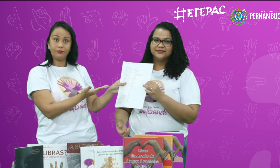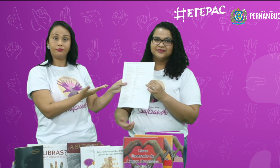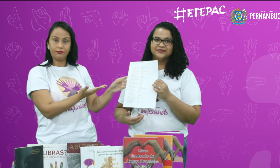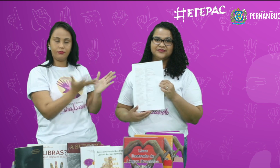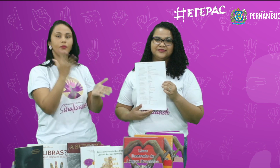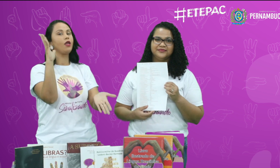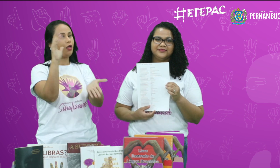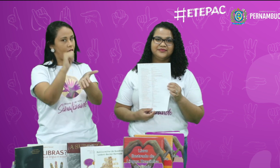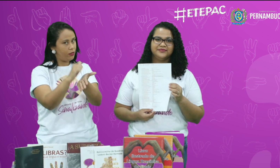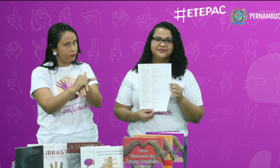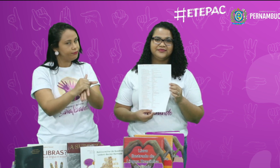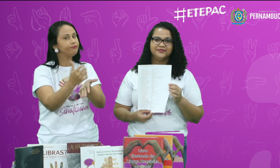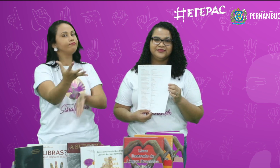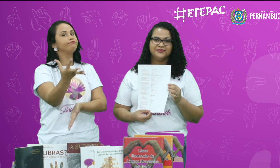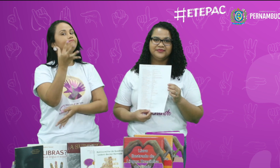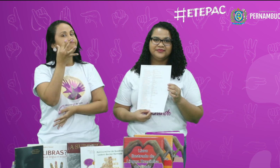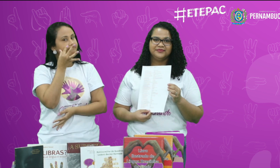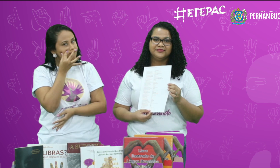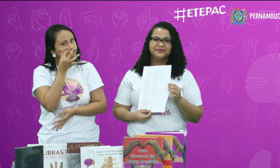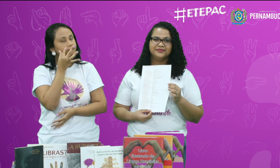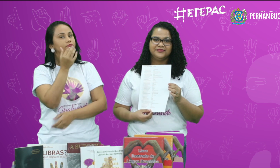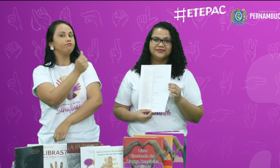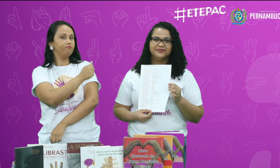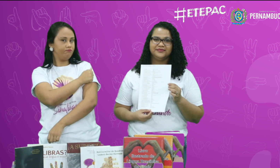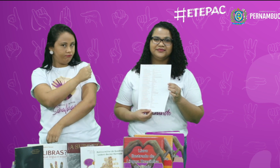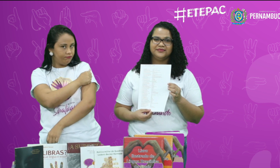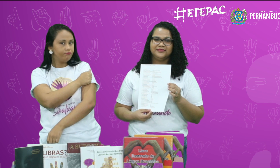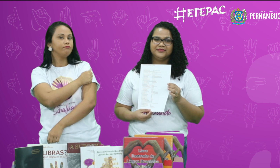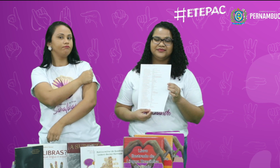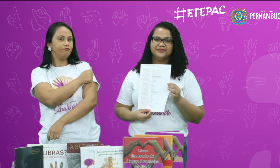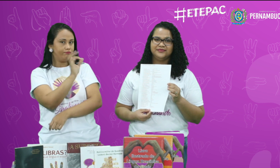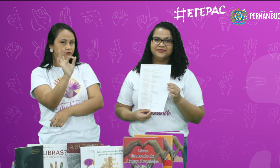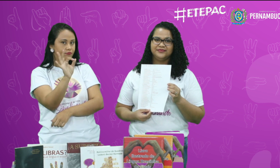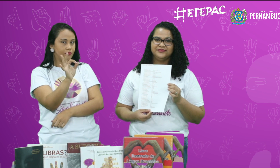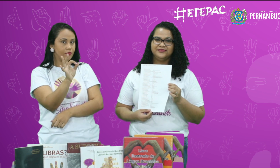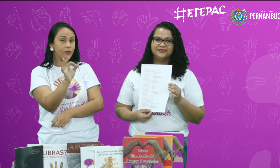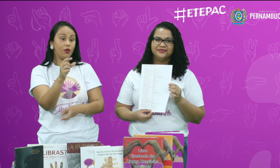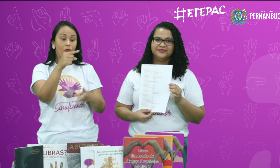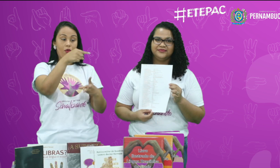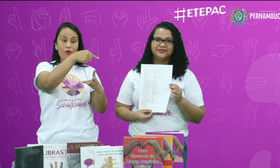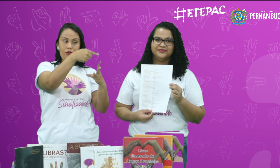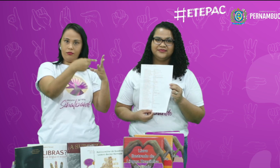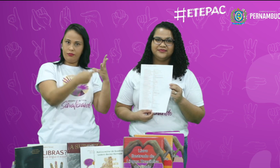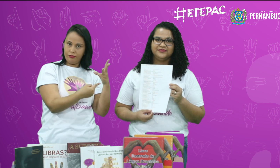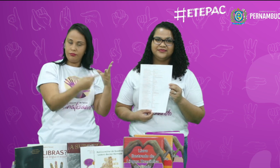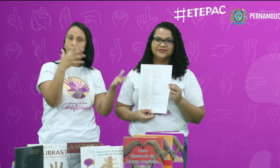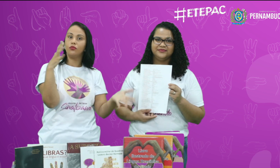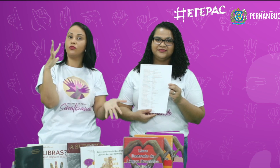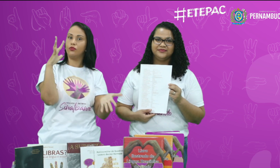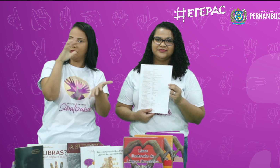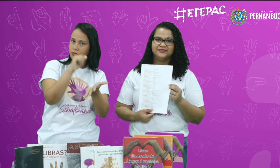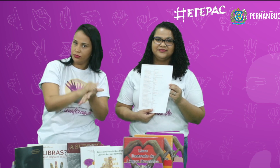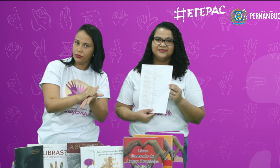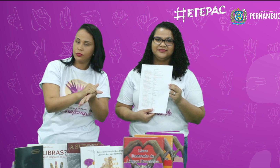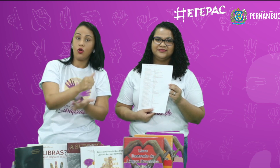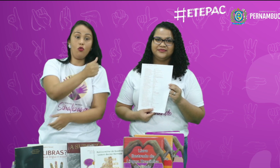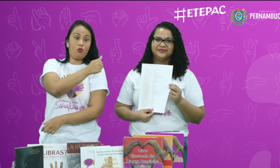Então, essa a aula 3, os alunos que registraram presença, certo? Então, as três listras, os três